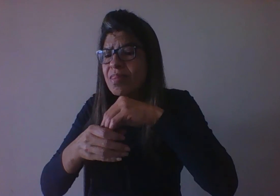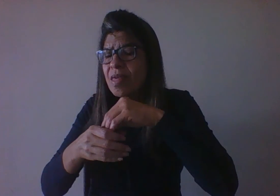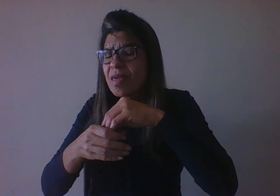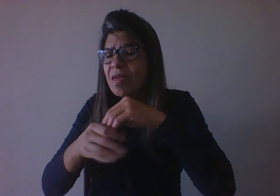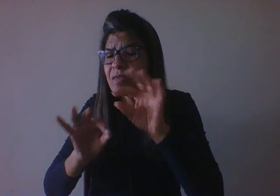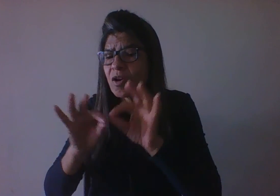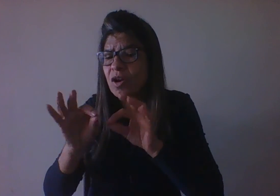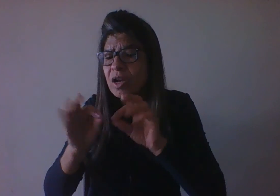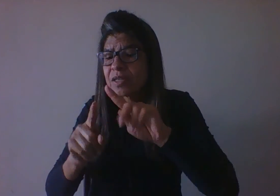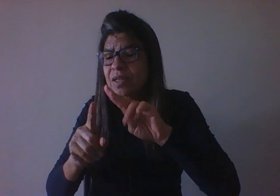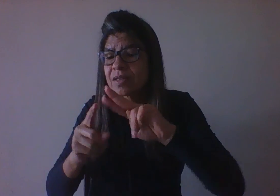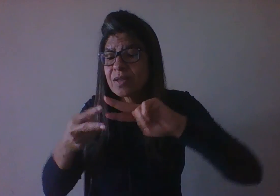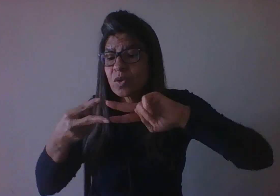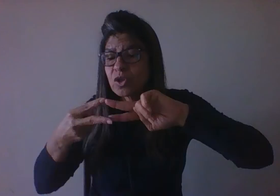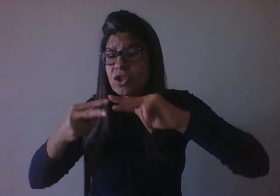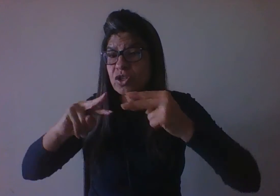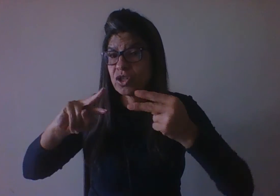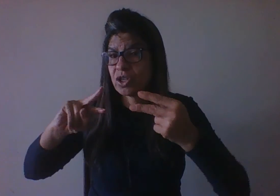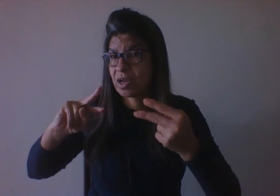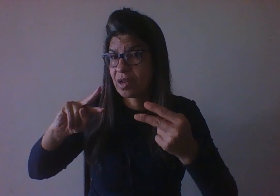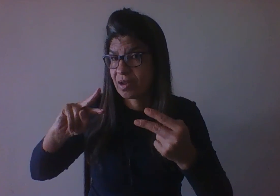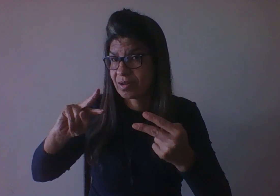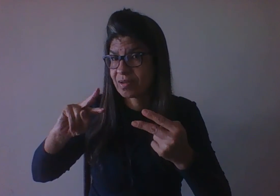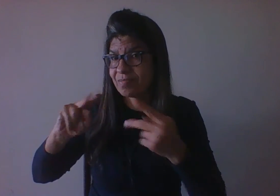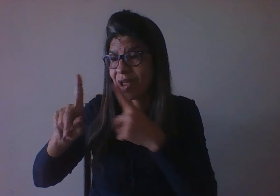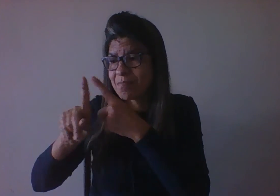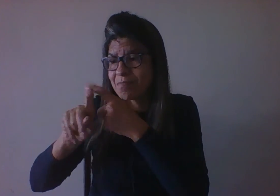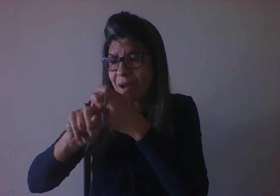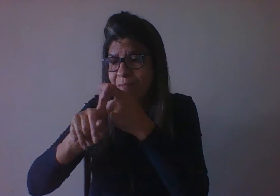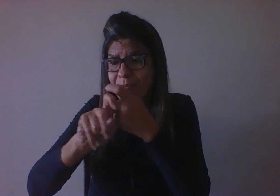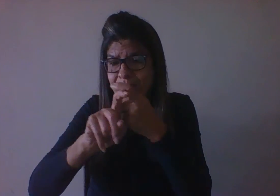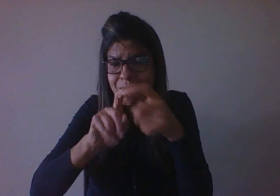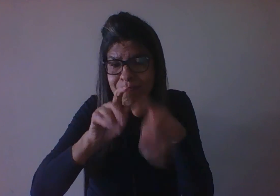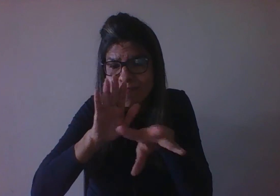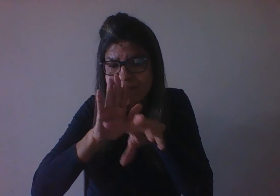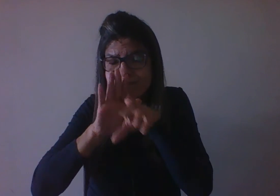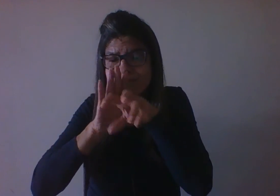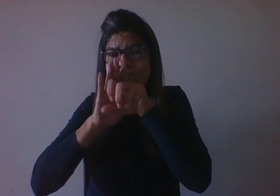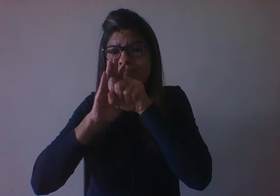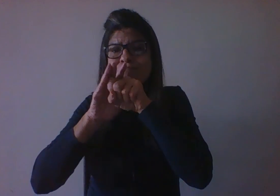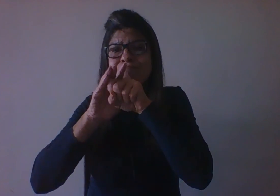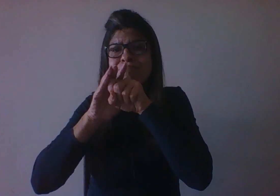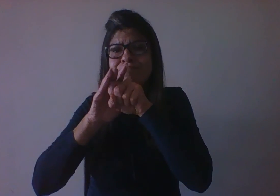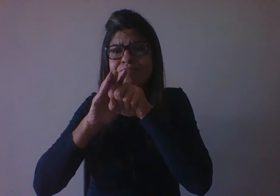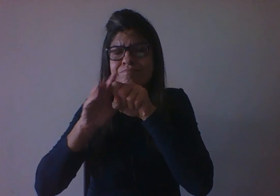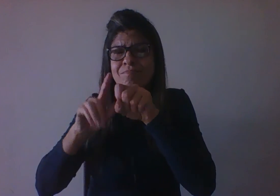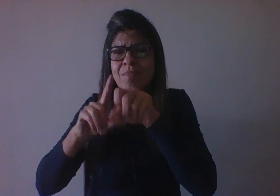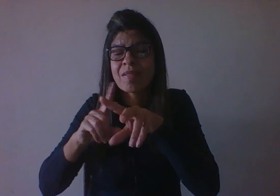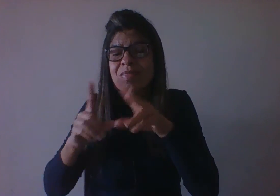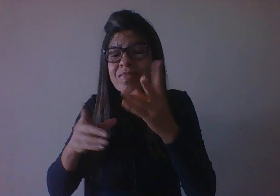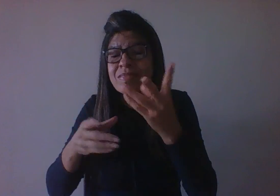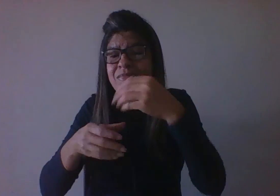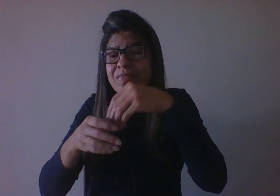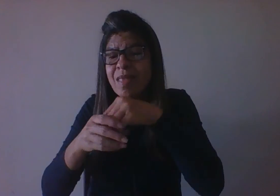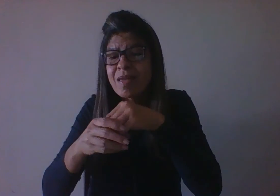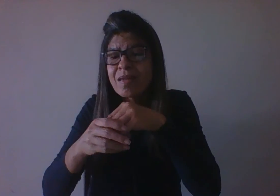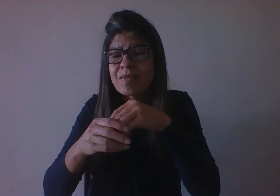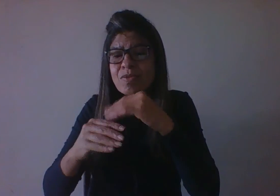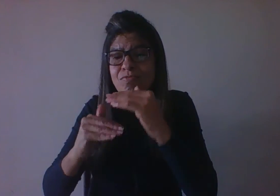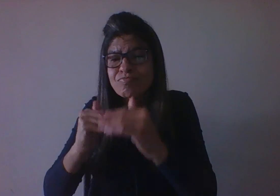herdada biologicamente e que atinge a maturidade através de estágios evolutivos. Então, quando a gente pensa nesse grupo que a gente vai